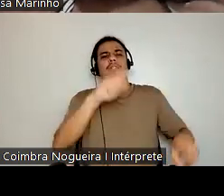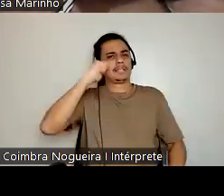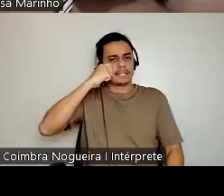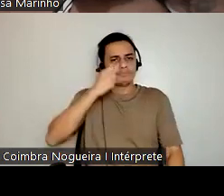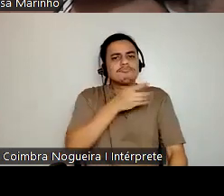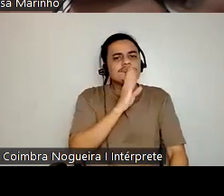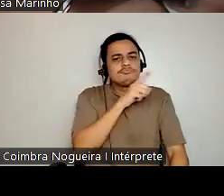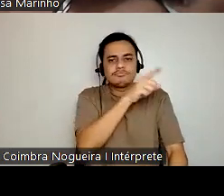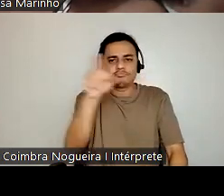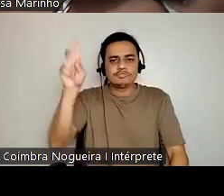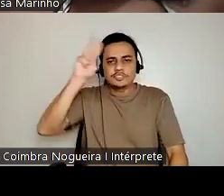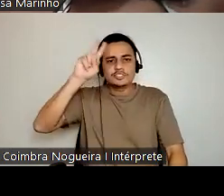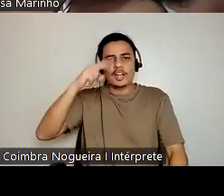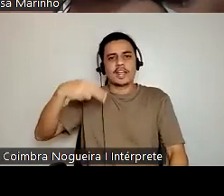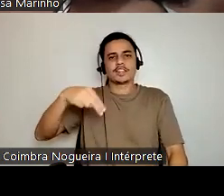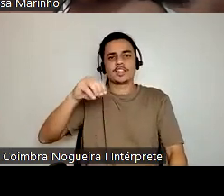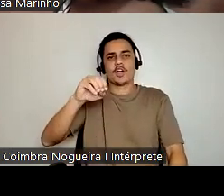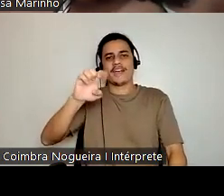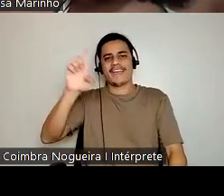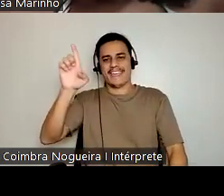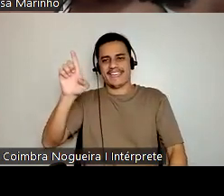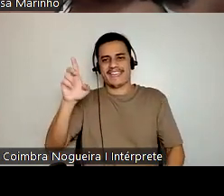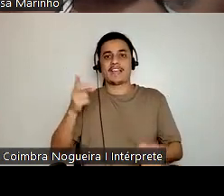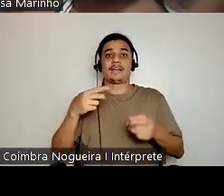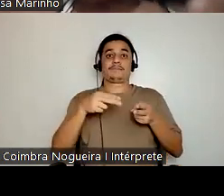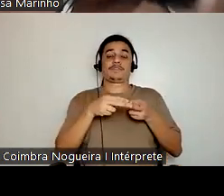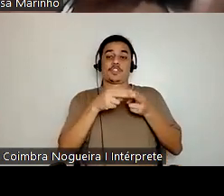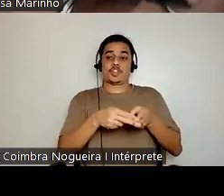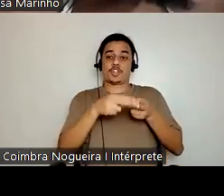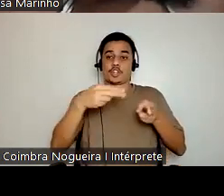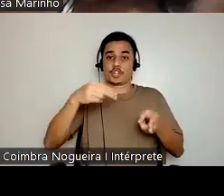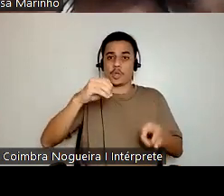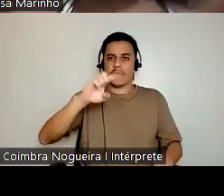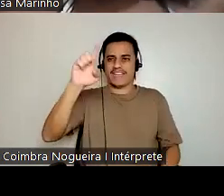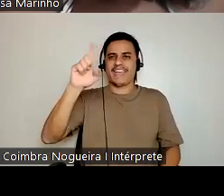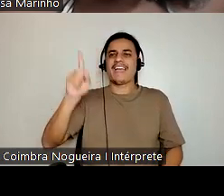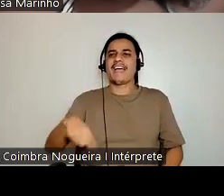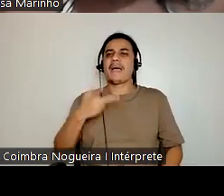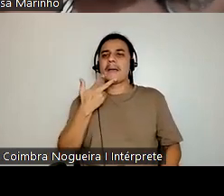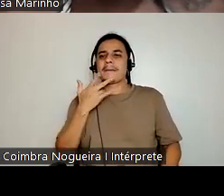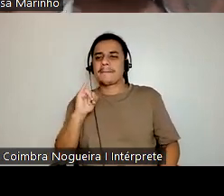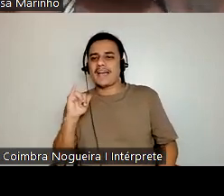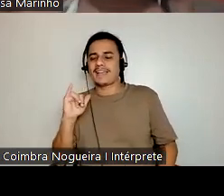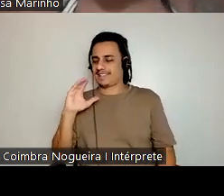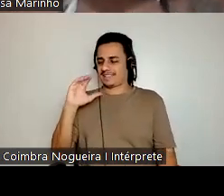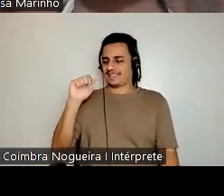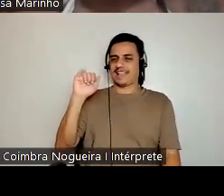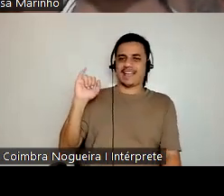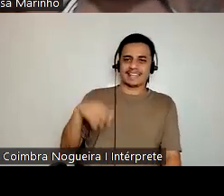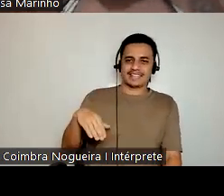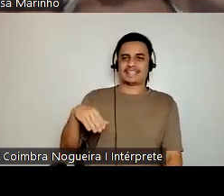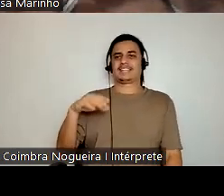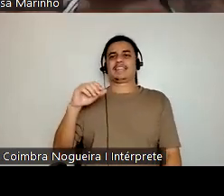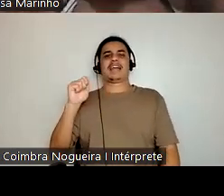Noé, que era o pai de Abel e Caio. Vocês não me perdoem os nomes, é porque eu não sou cristã, não sou católica, mas, enfim.